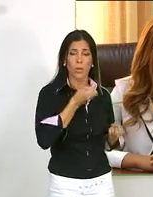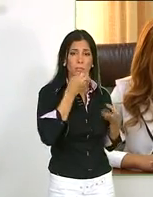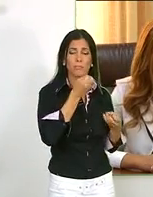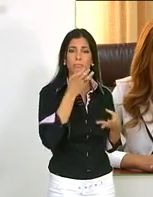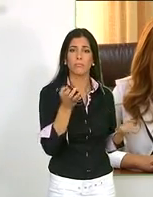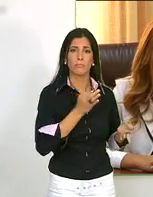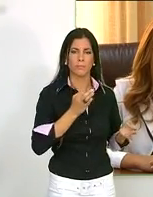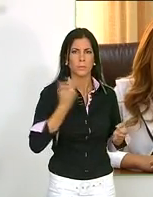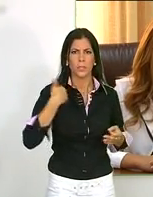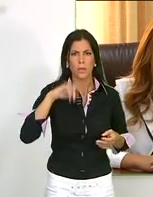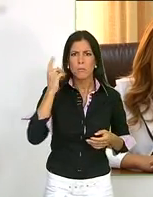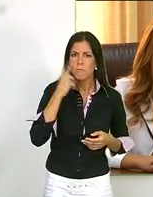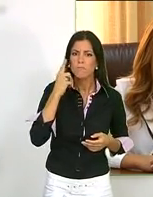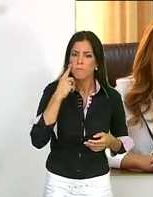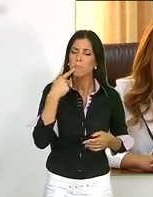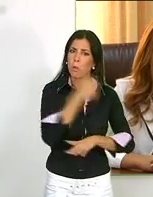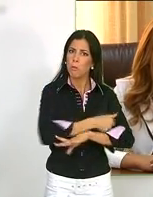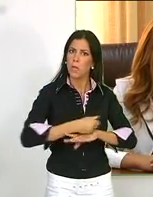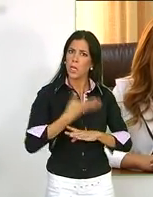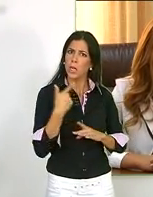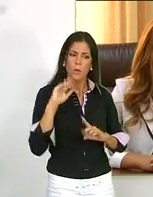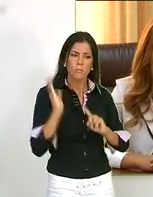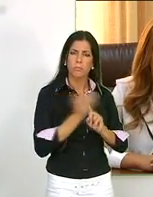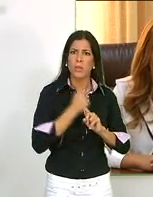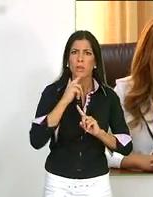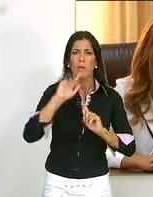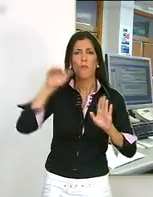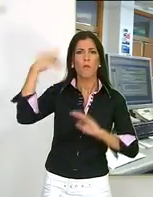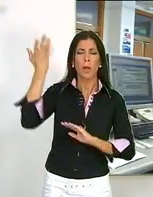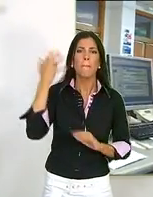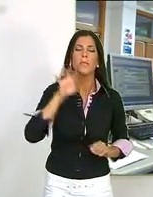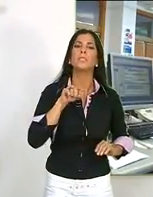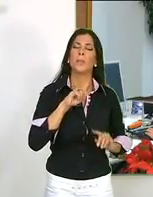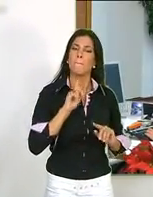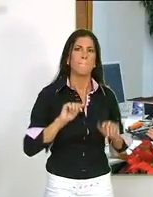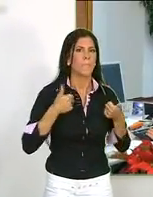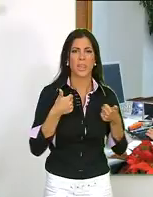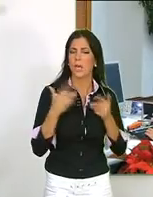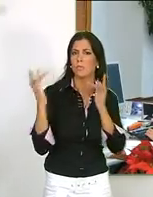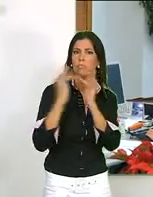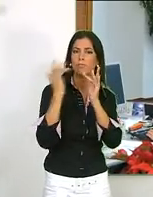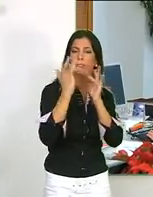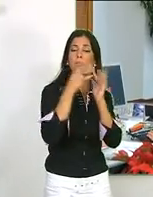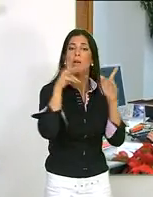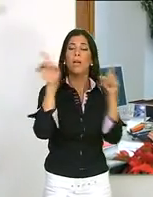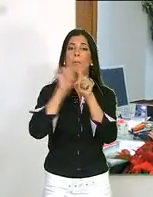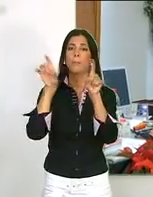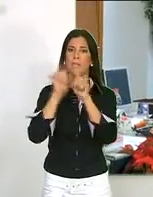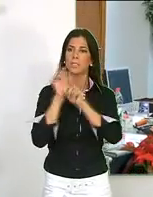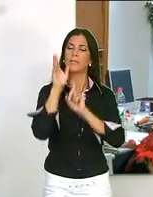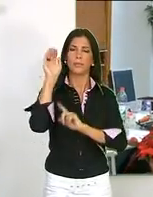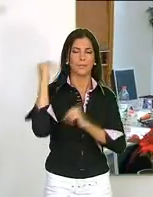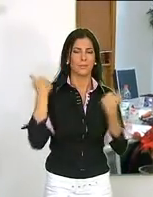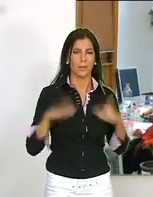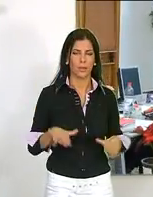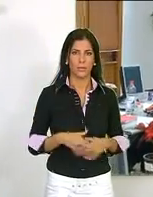de las empresas. La titular del área declaró que tras detectar el interés de los ciudadanos por encontrar empleo fuera del país se ha